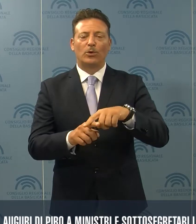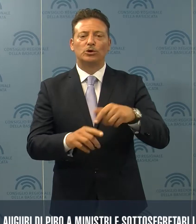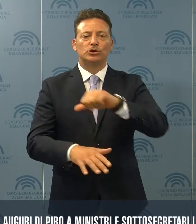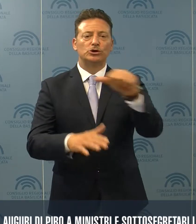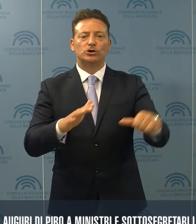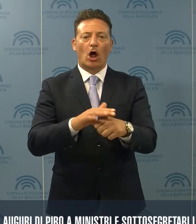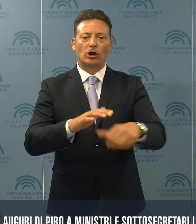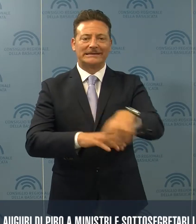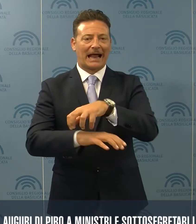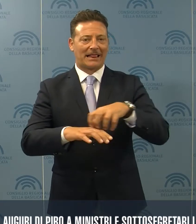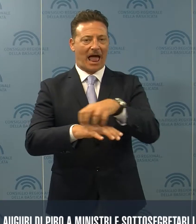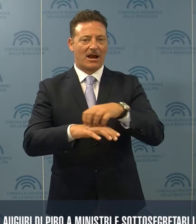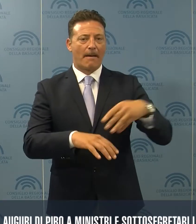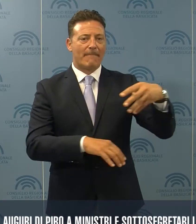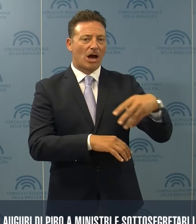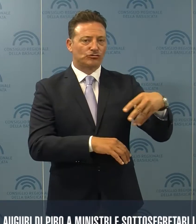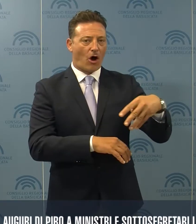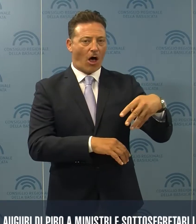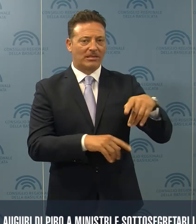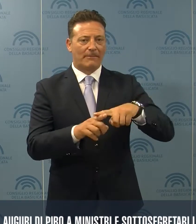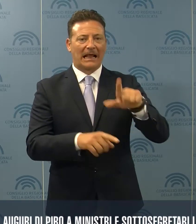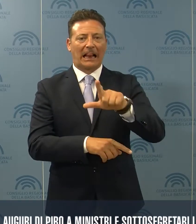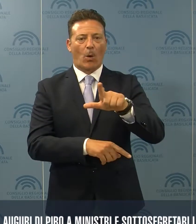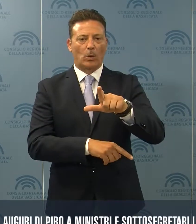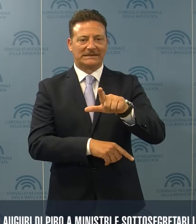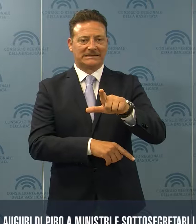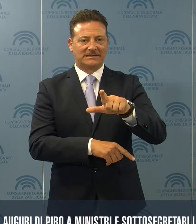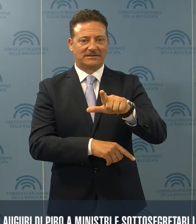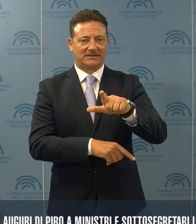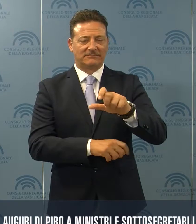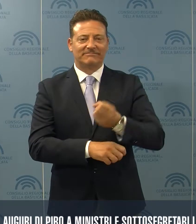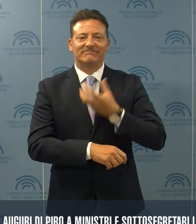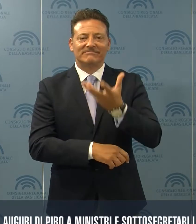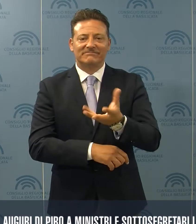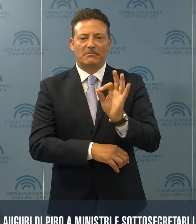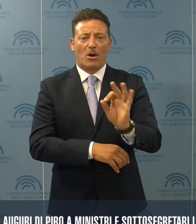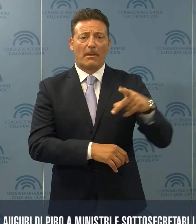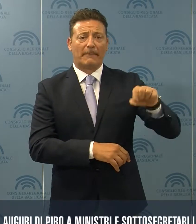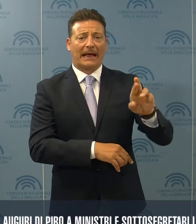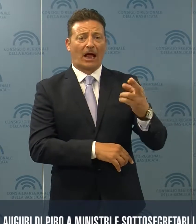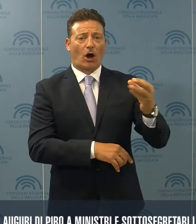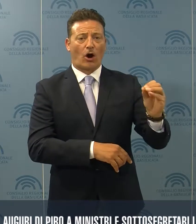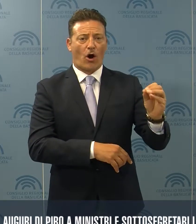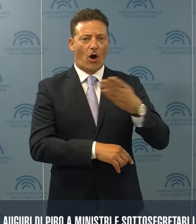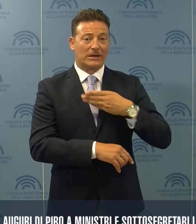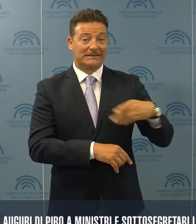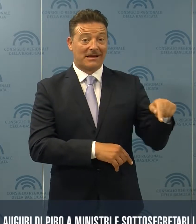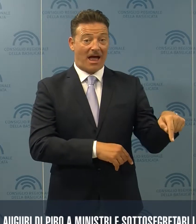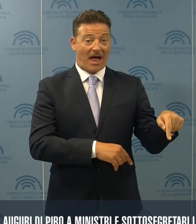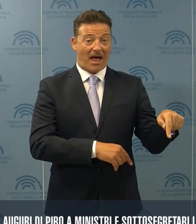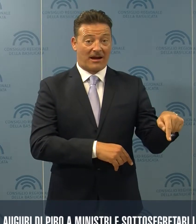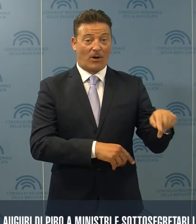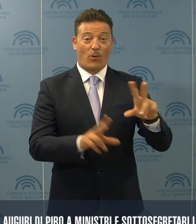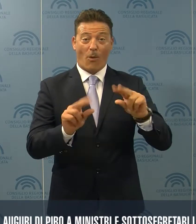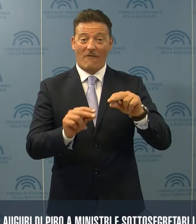sottosegretari Margiotta e Liuzzi. Ad esprimerla, Piro, ai neoeletti,